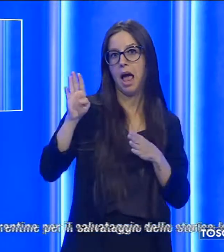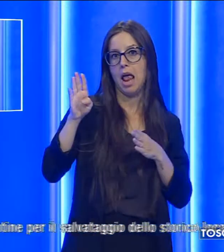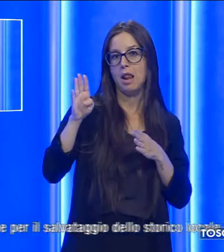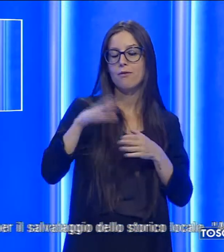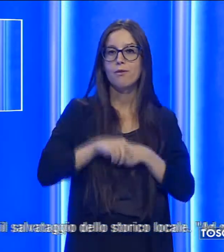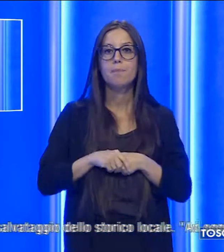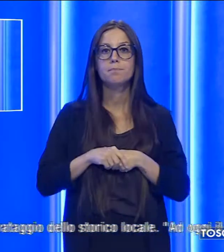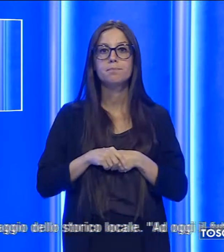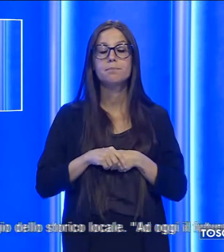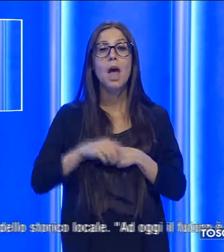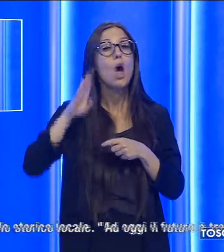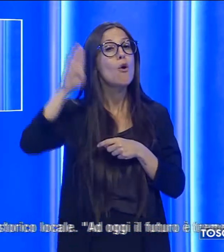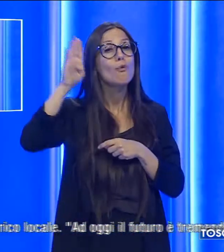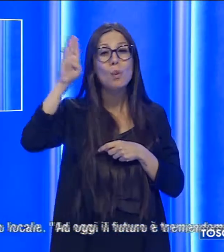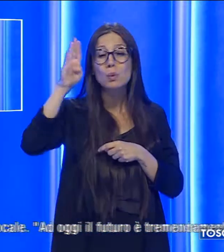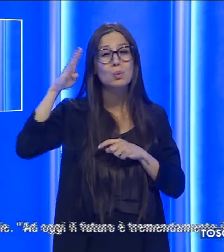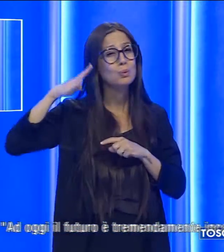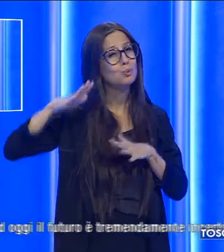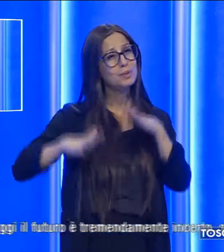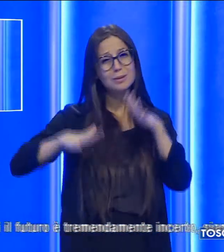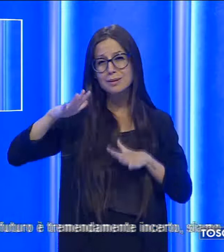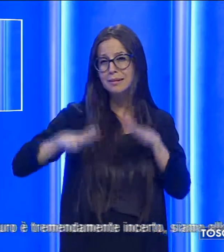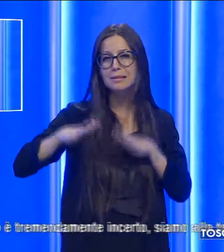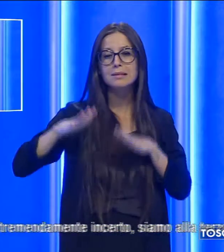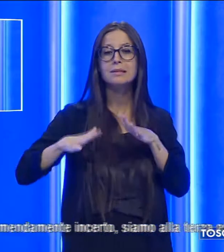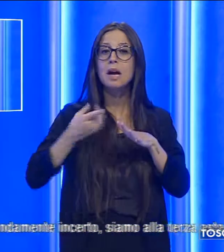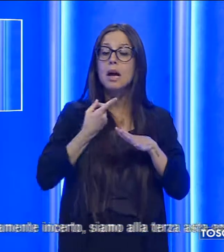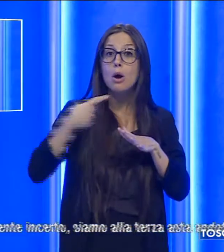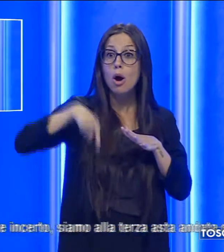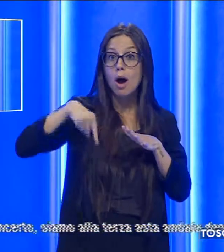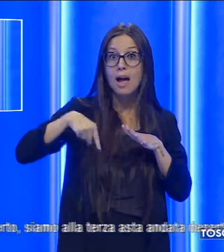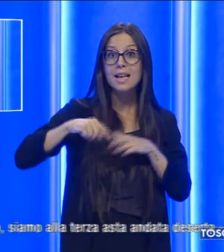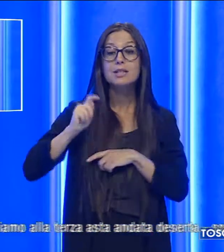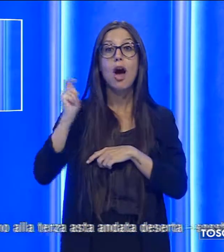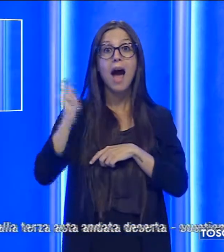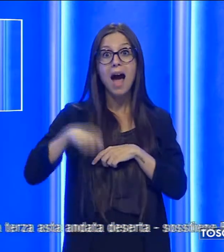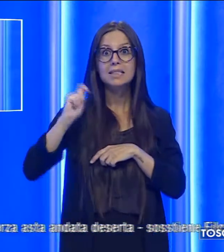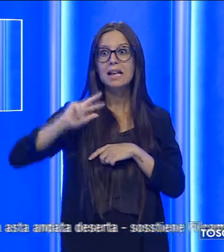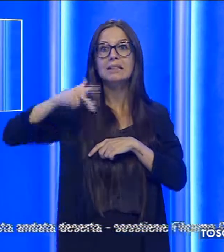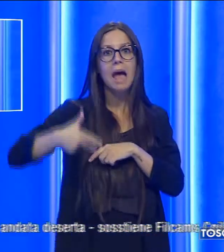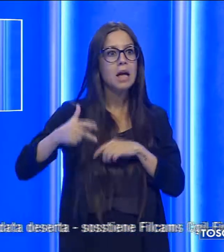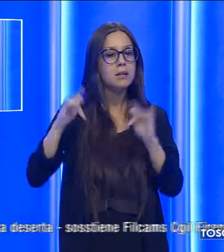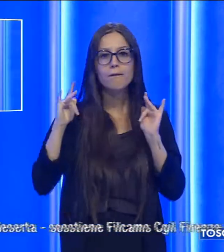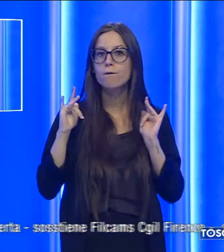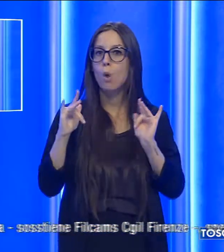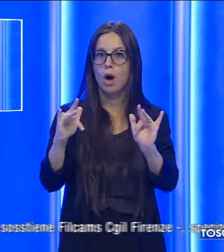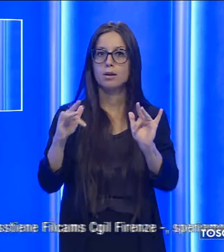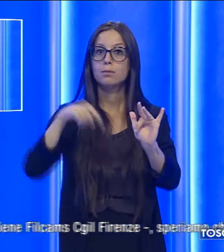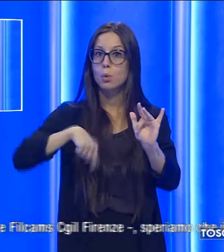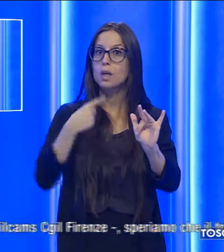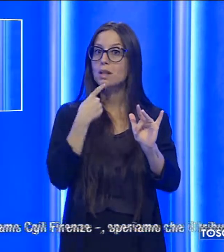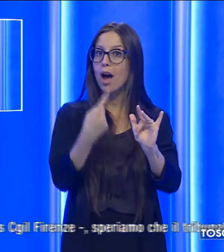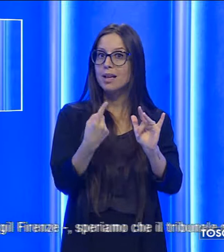Ad oggi il futuro è tremendamente incerto. Siamo alla terza asta andata deserto sostiene